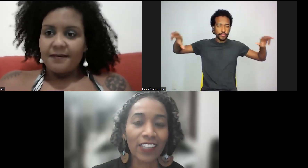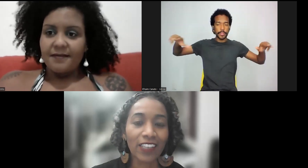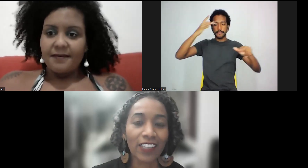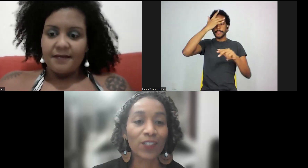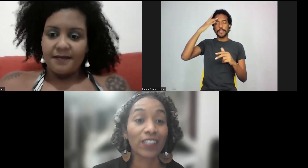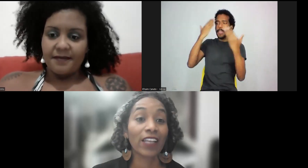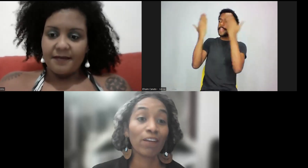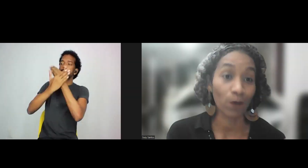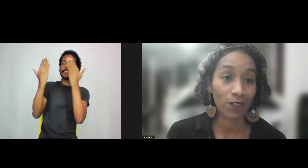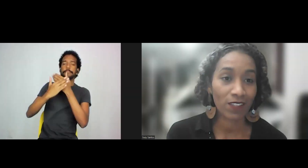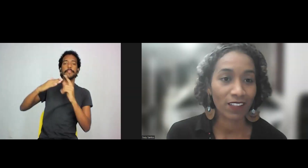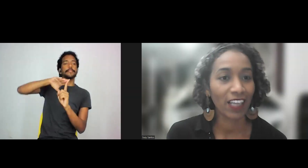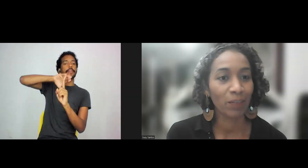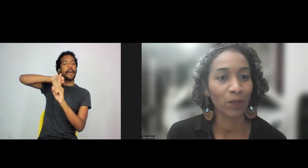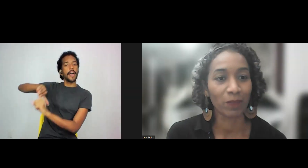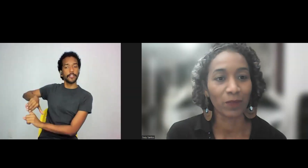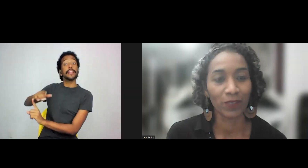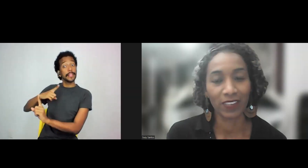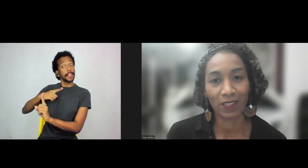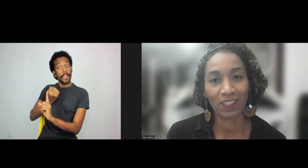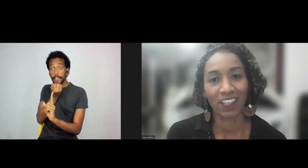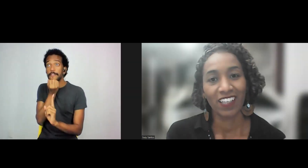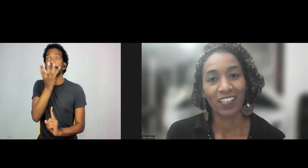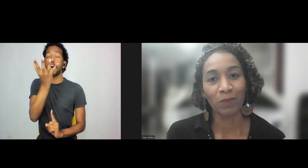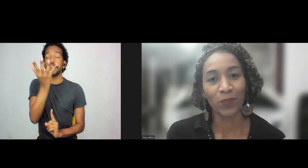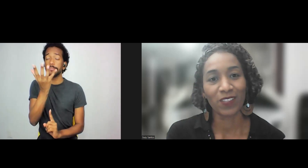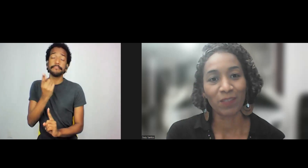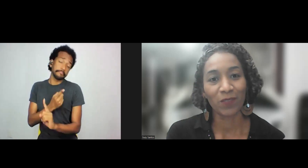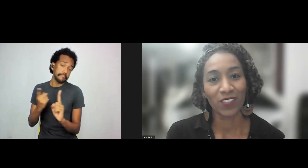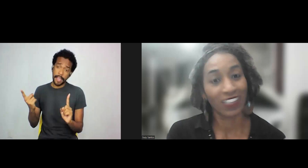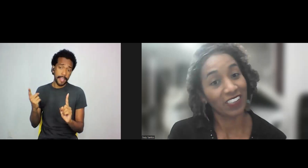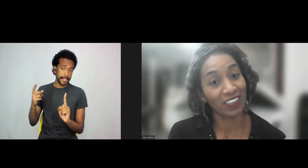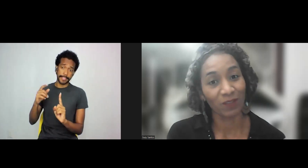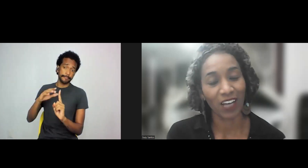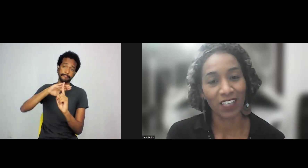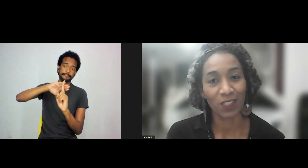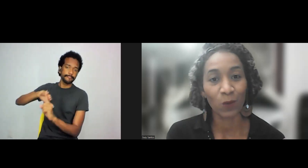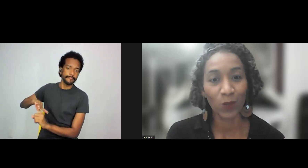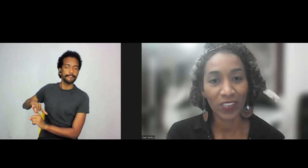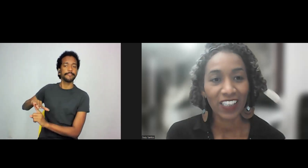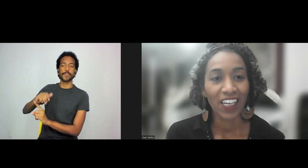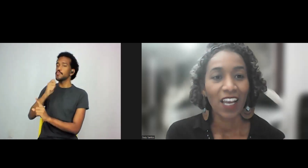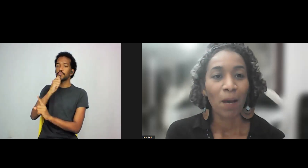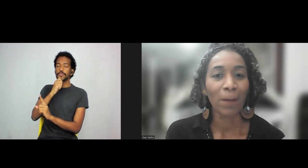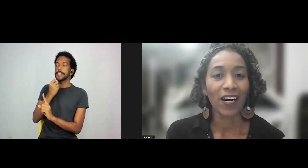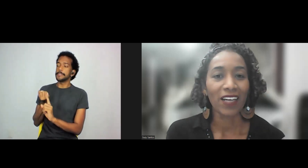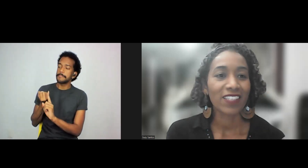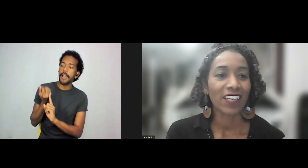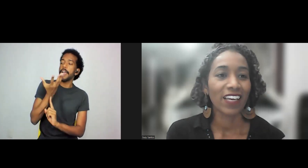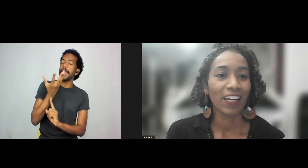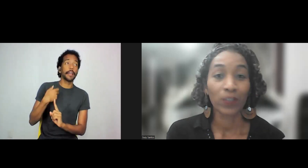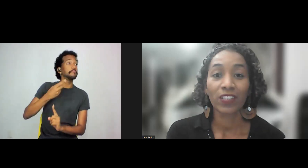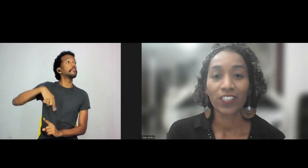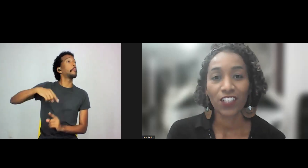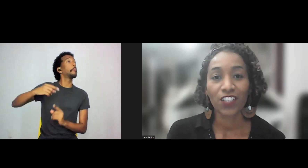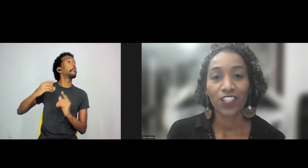imundecidos, que têm voz, embora muitas e muitos e muitos ainda não as escutem, mas